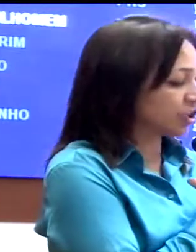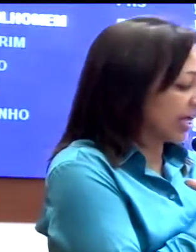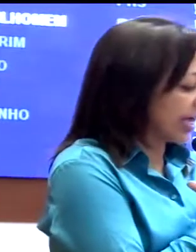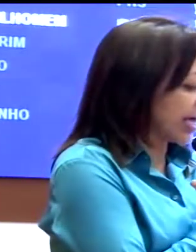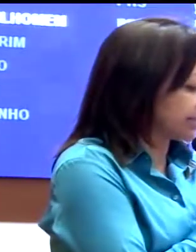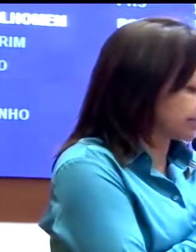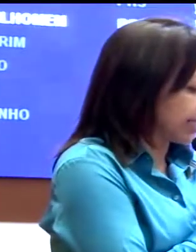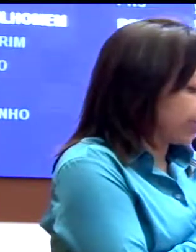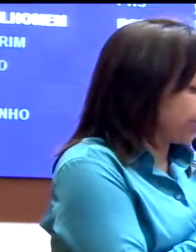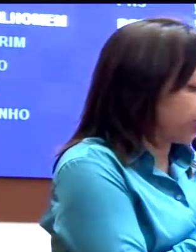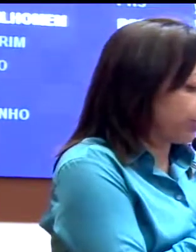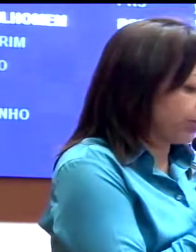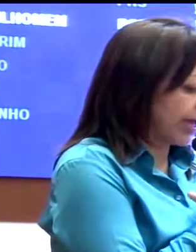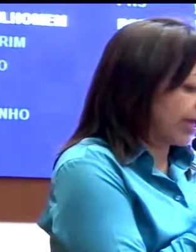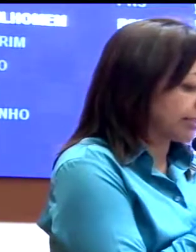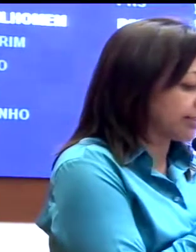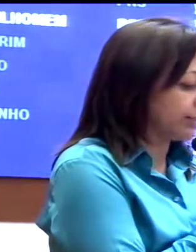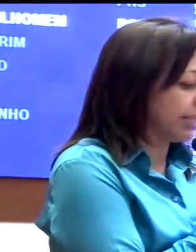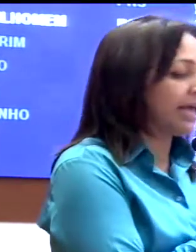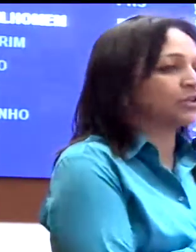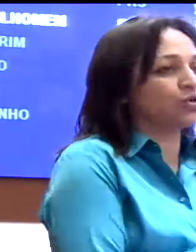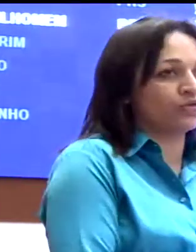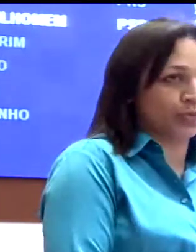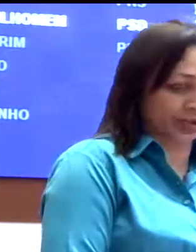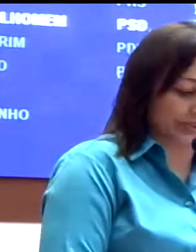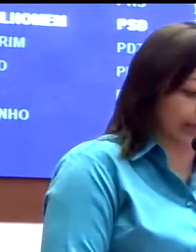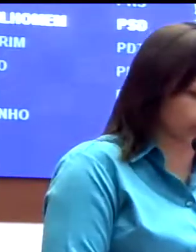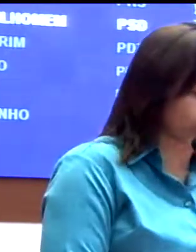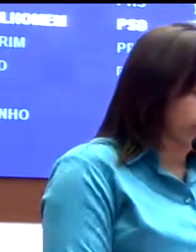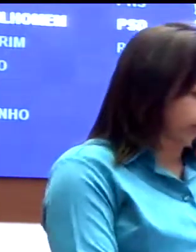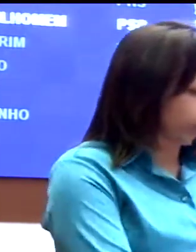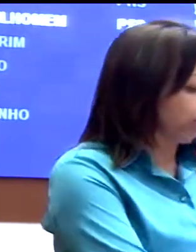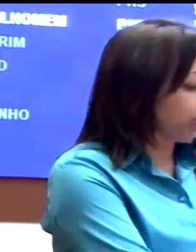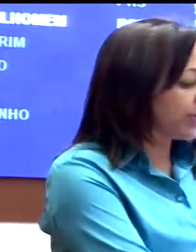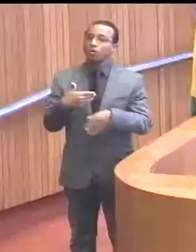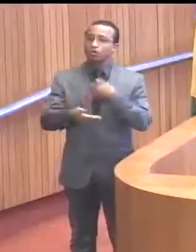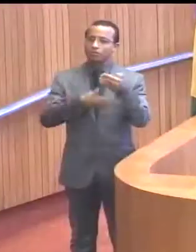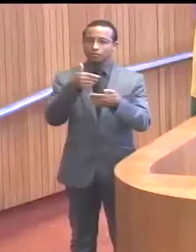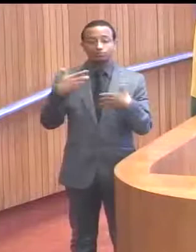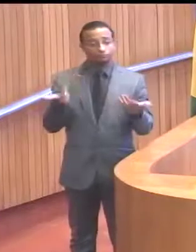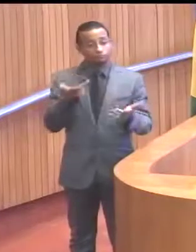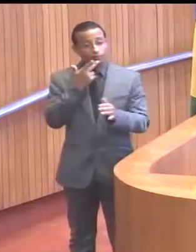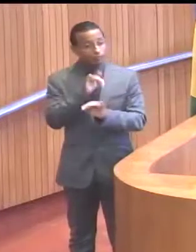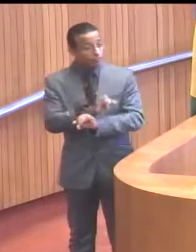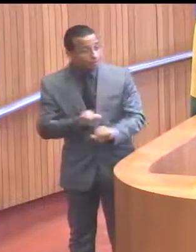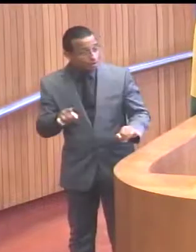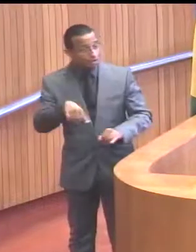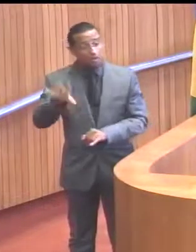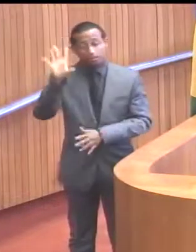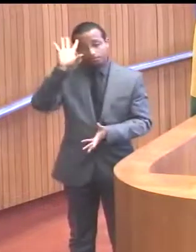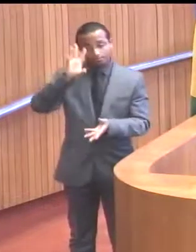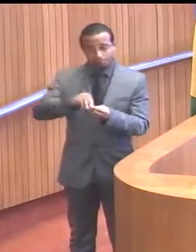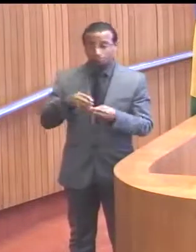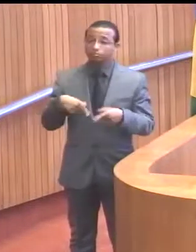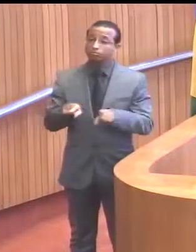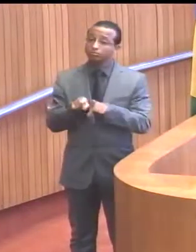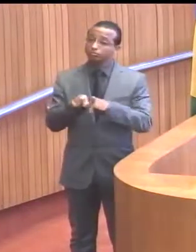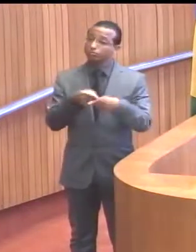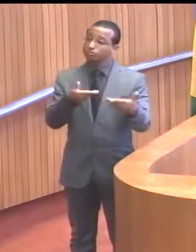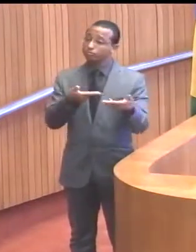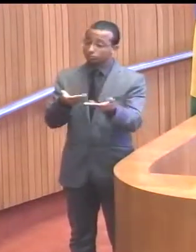a ser destacadas pelo PPS nesse novo processo. Então, eu queria fazer esse registro, queria, inclusive, convidar